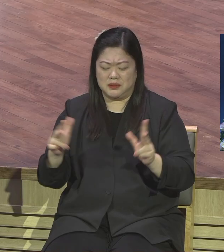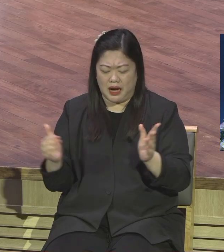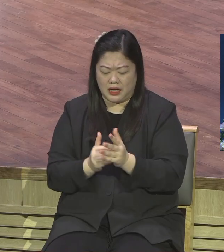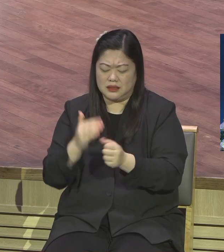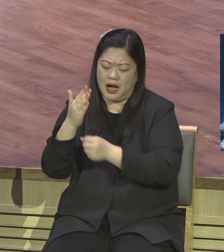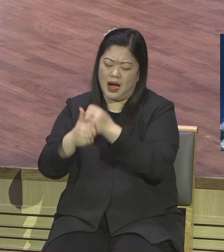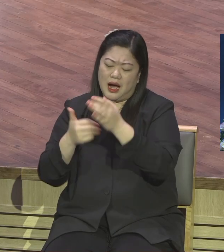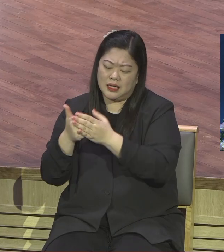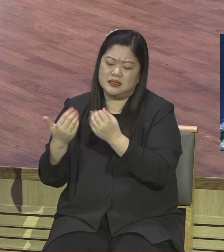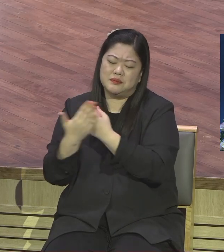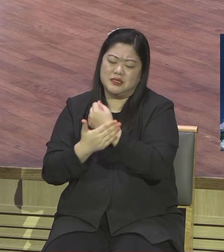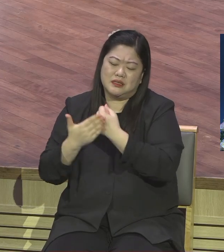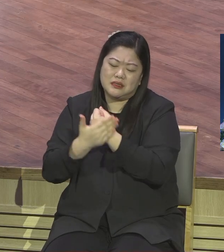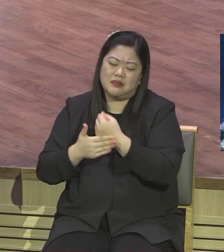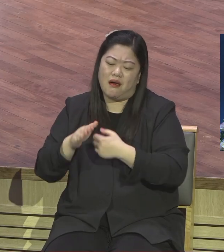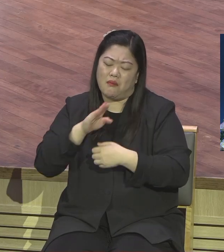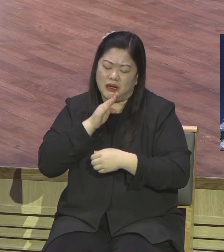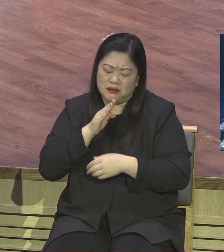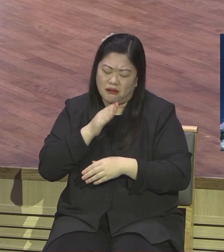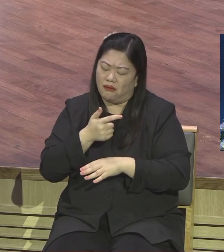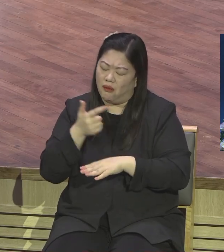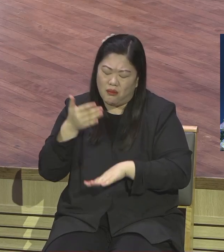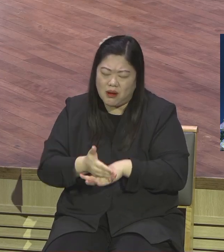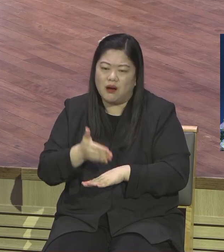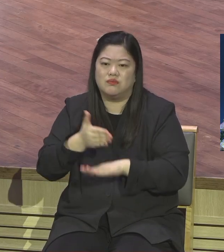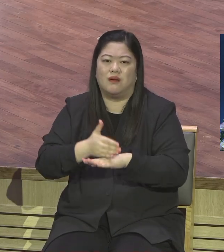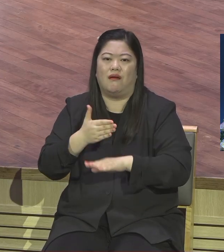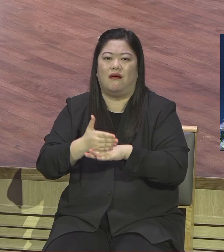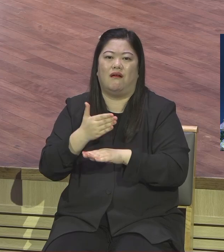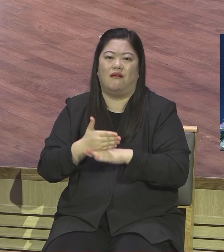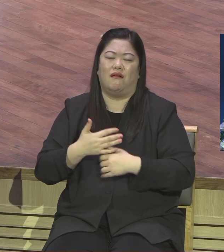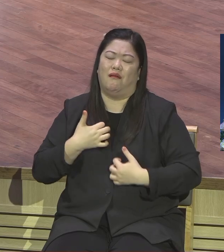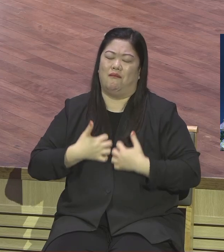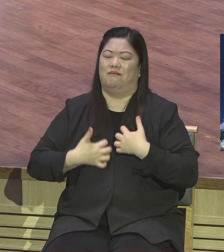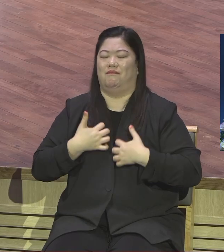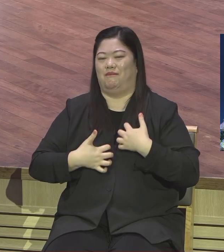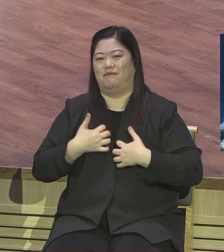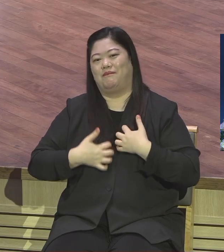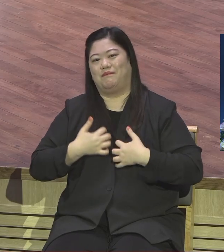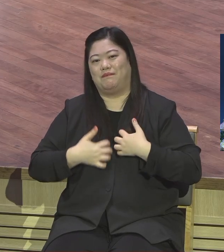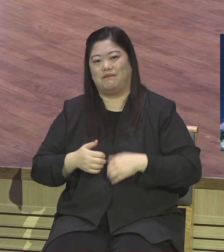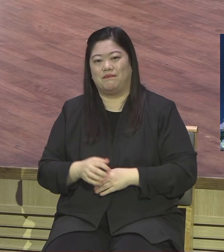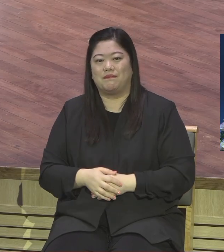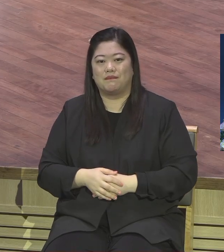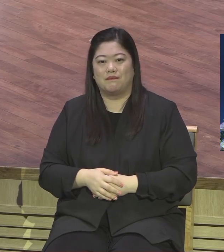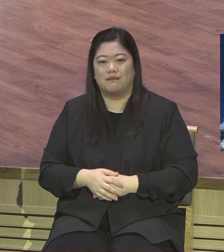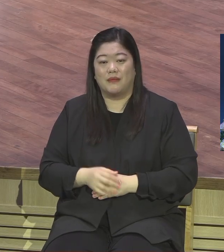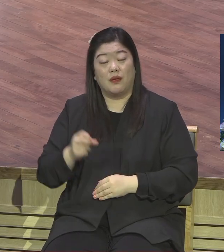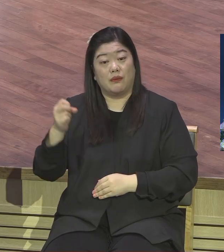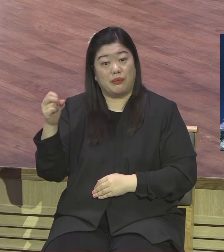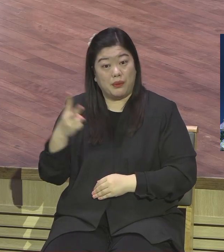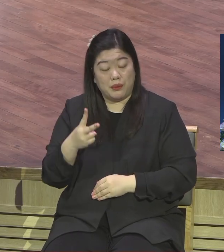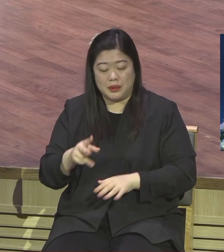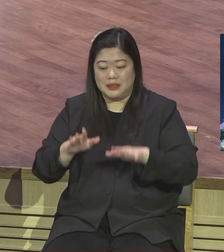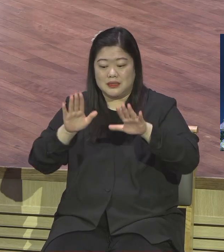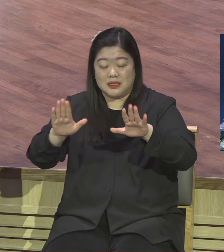더 깊이 목상하면서 무엇보다도 지금 말씀을 듣고 있는 여러분을 만나게